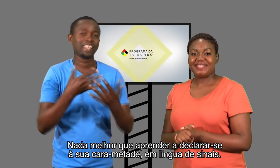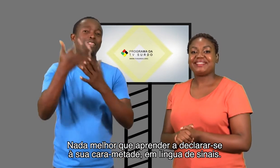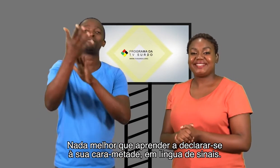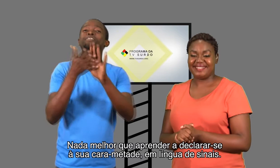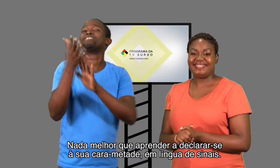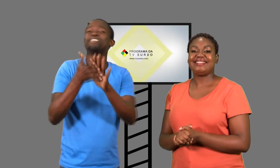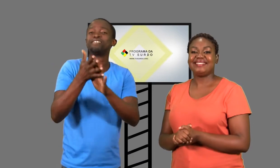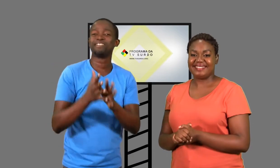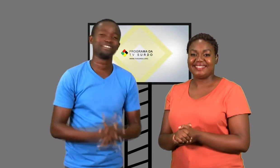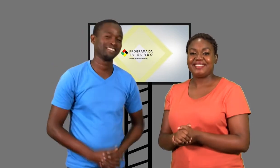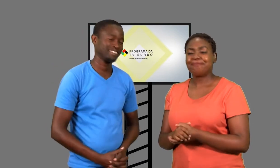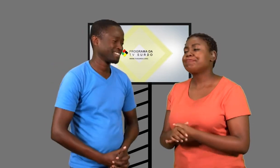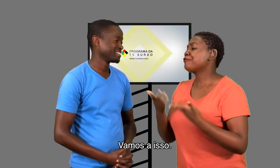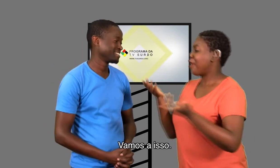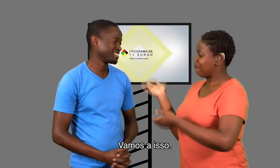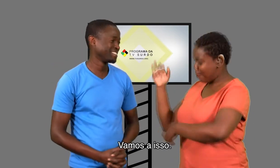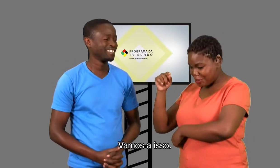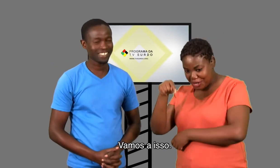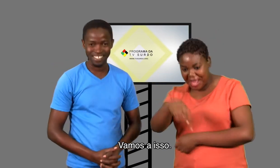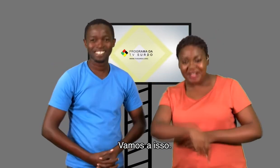sinais. Vamos a isso.